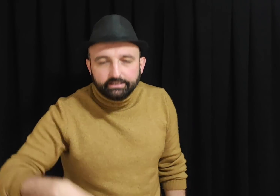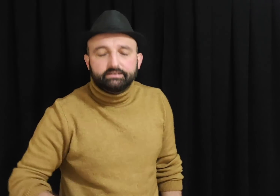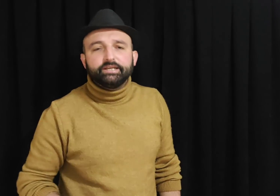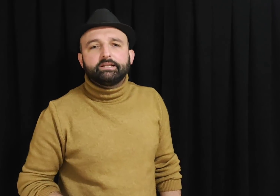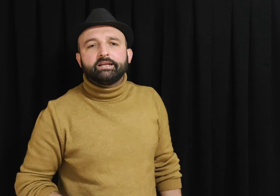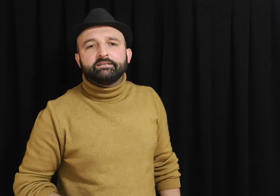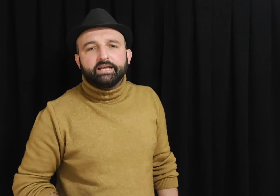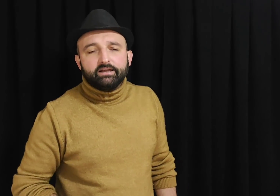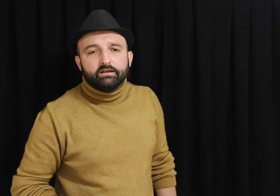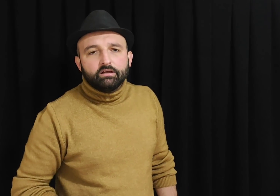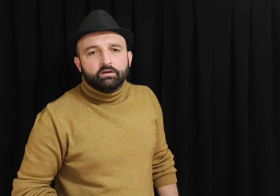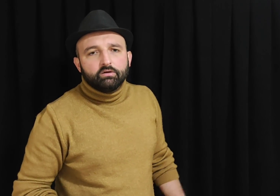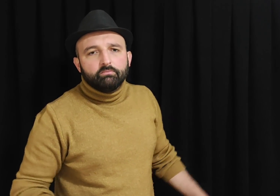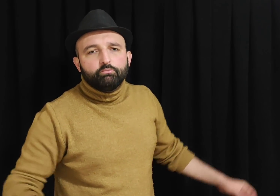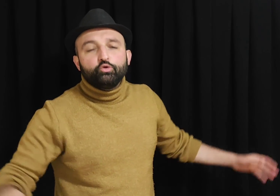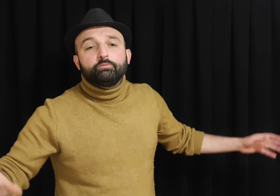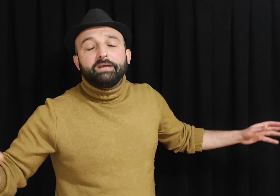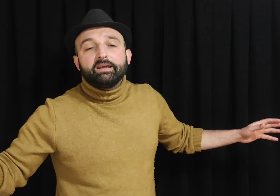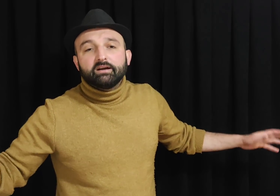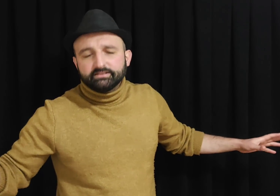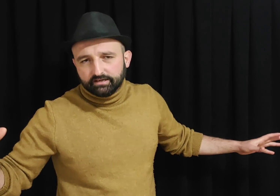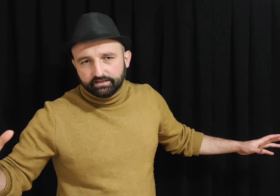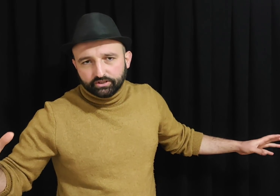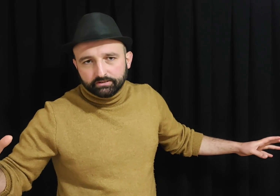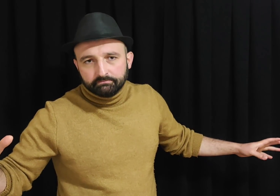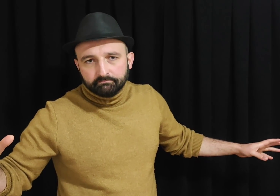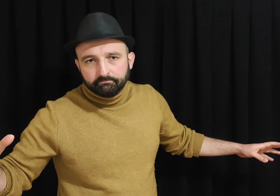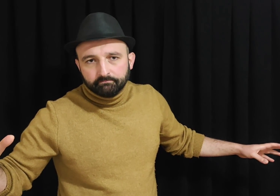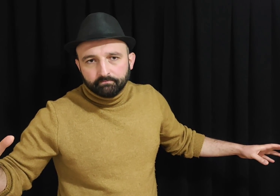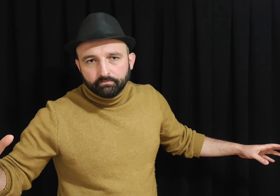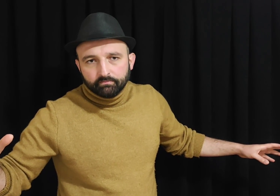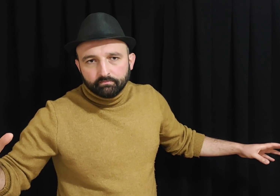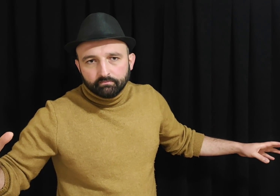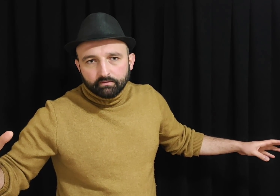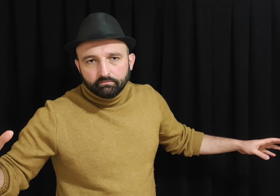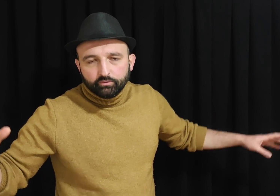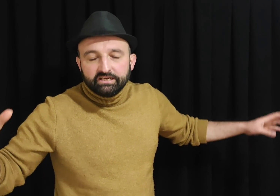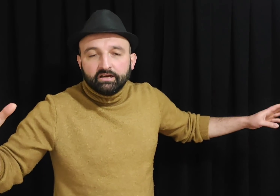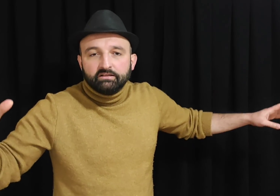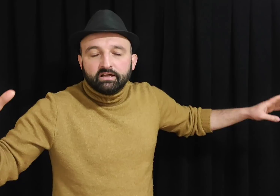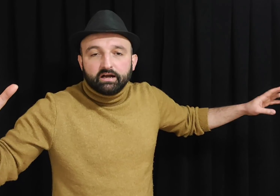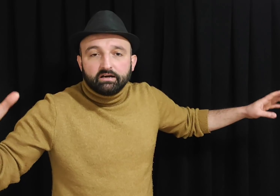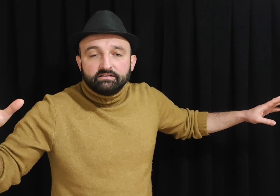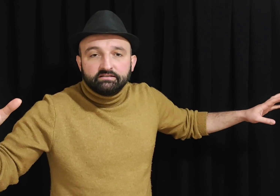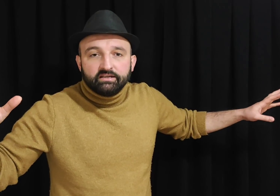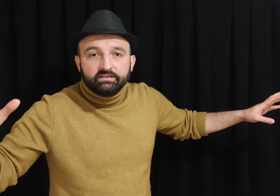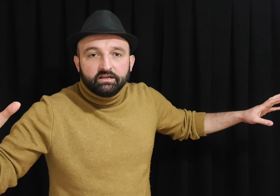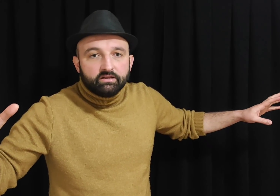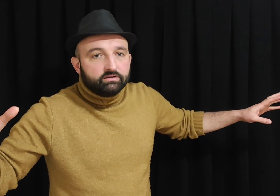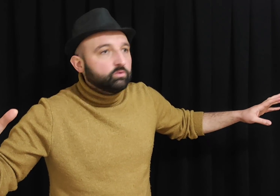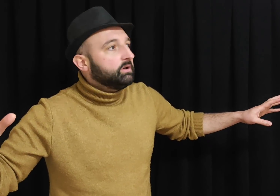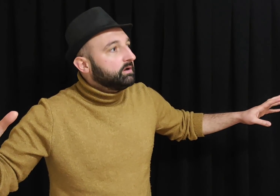Gittiklerinde büyük bir enkaz kalacak. İnananlar arkasından gidenler de ola